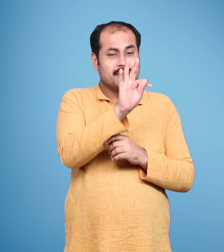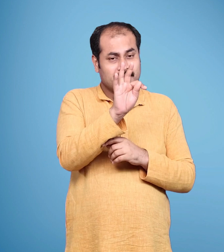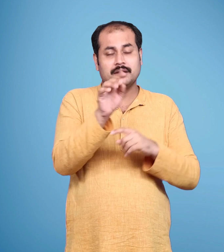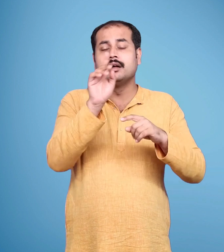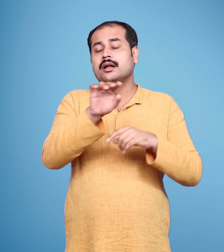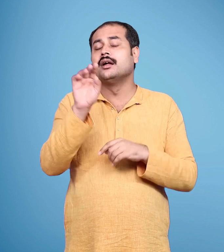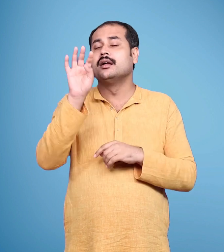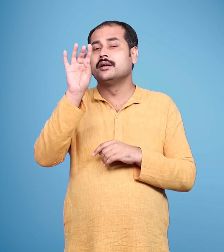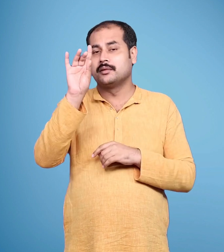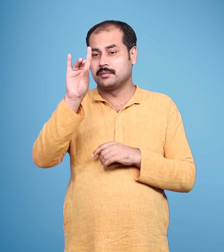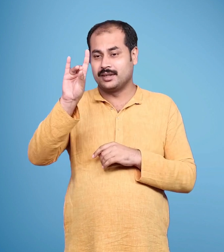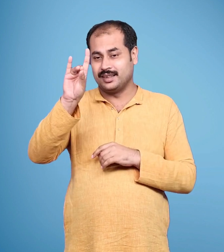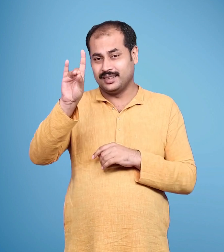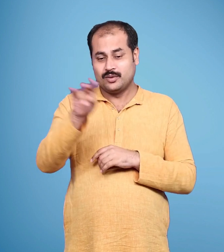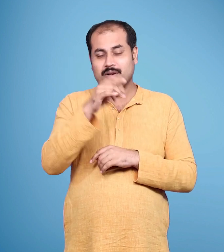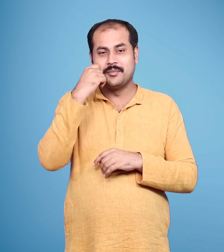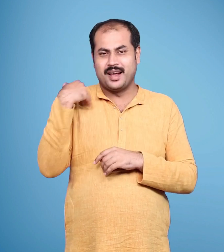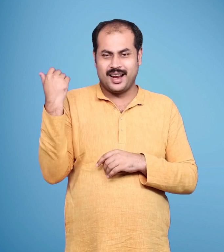भरत और शत्रुग्न को आमंत्रित किया